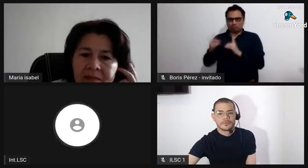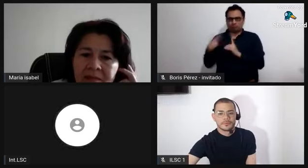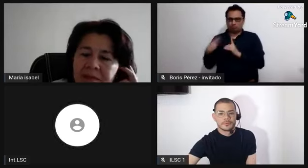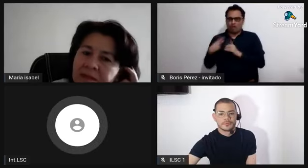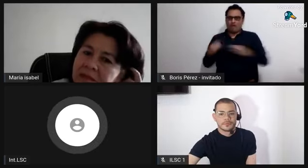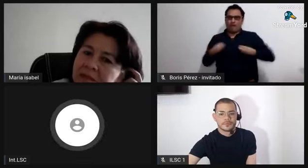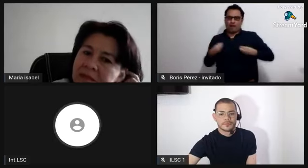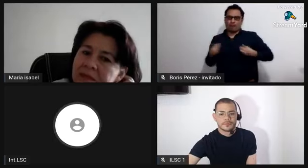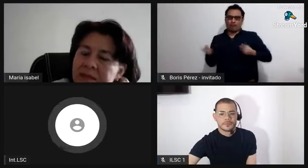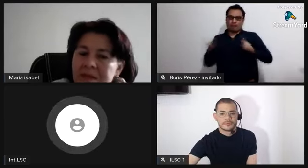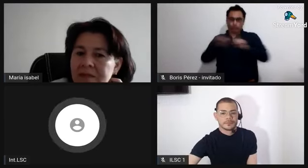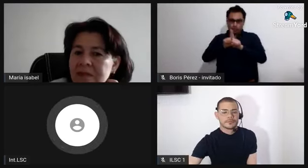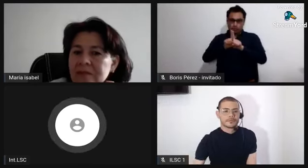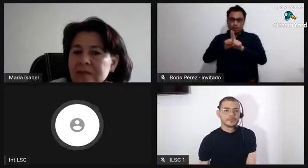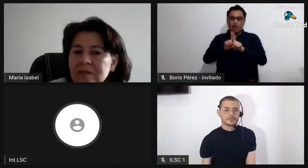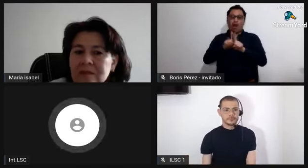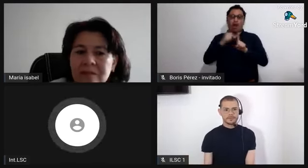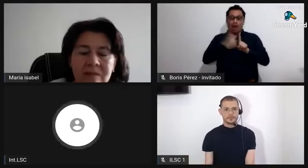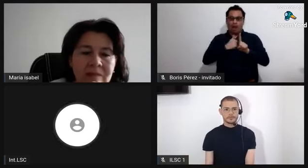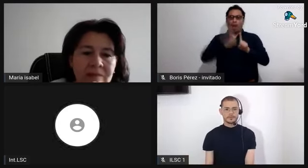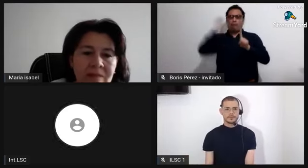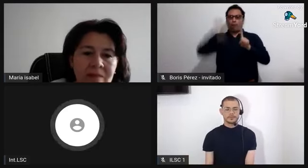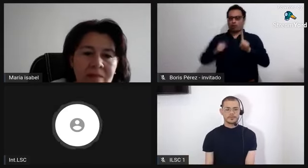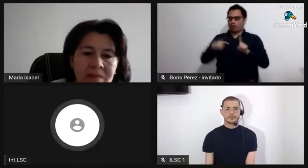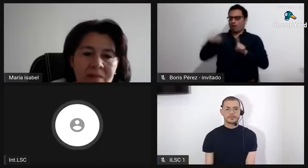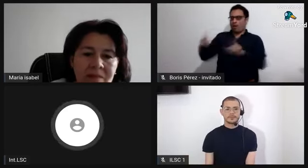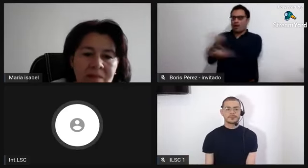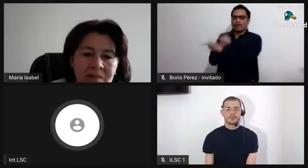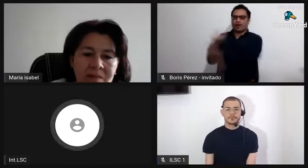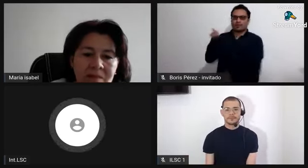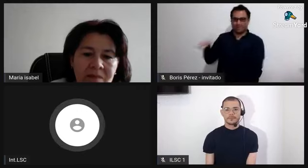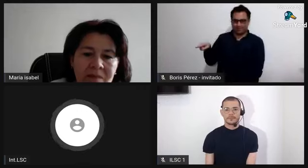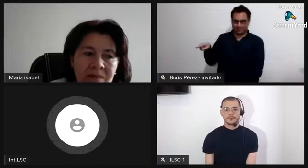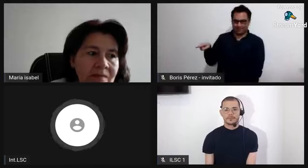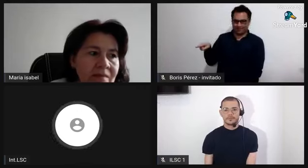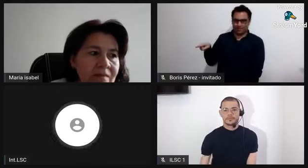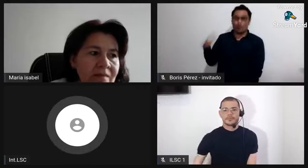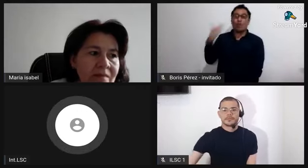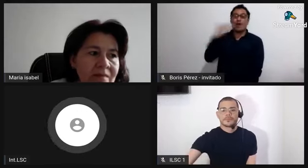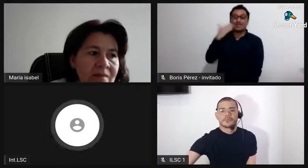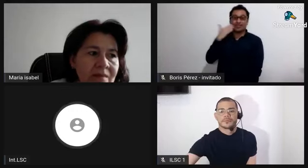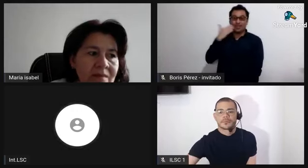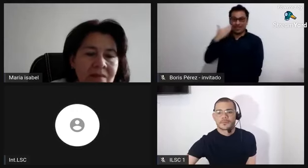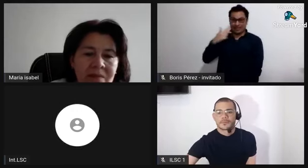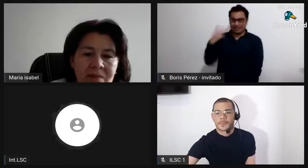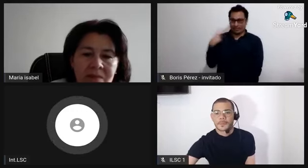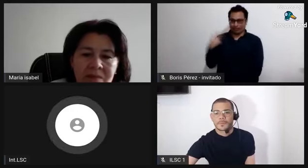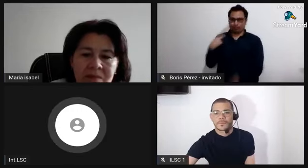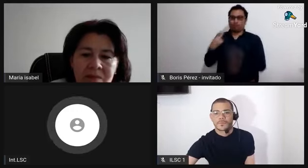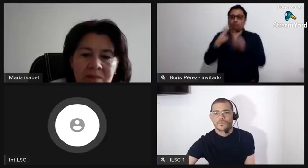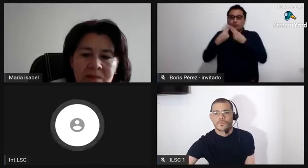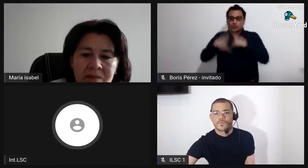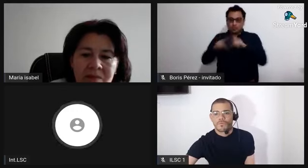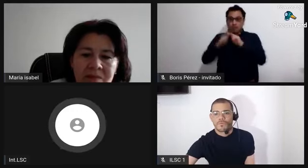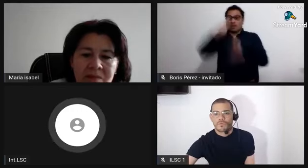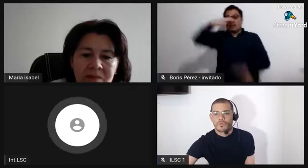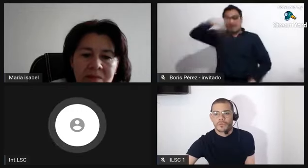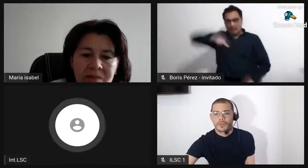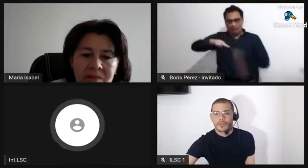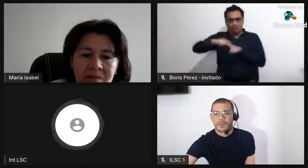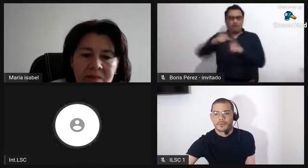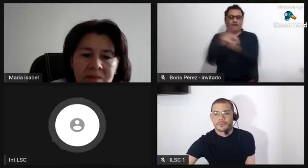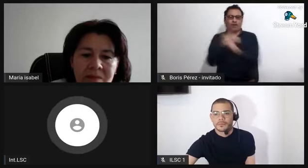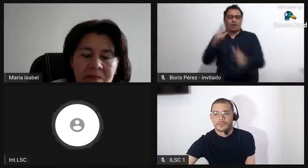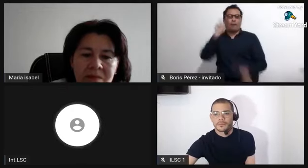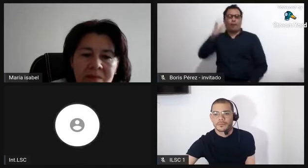sentimental, ¿sí? Con alguna de sus esclavas y podía incluso darle